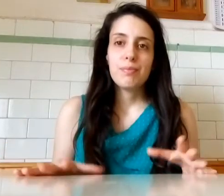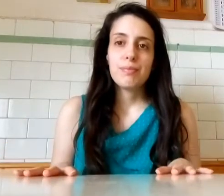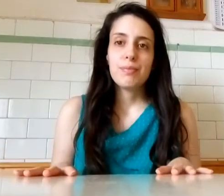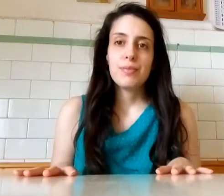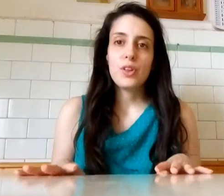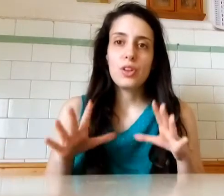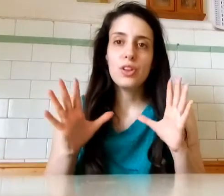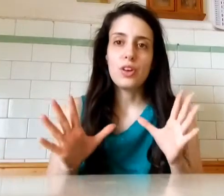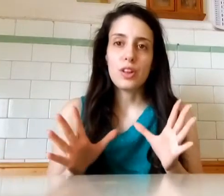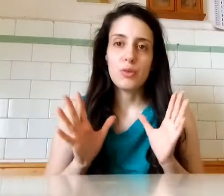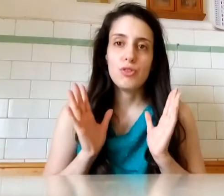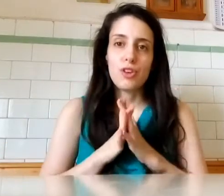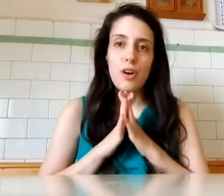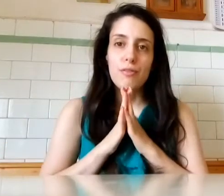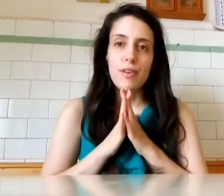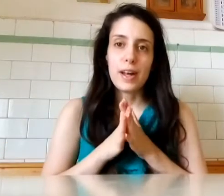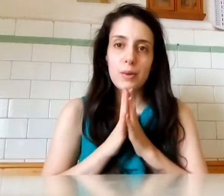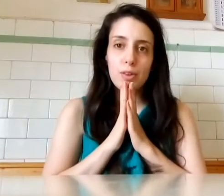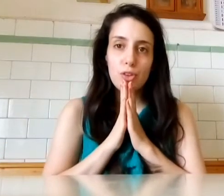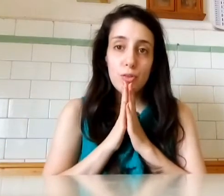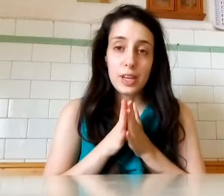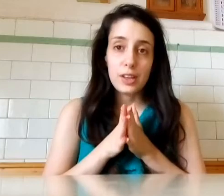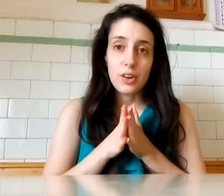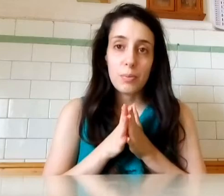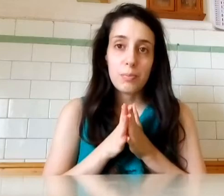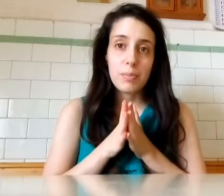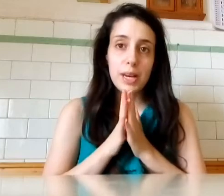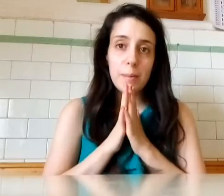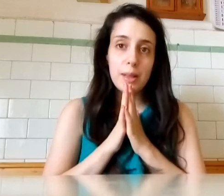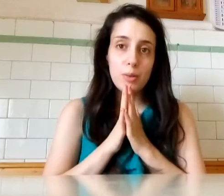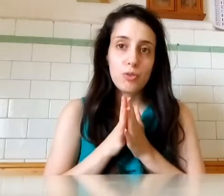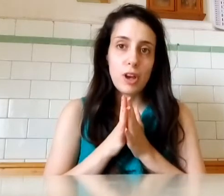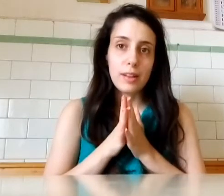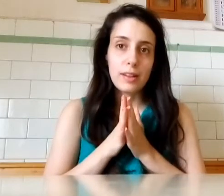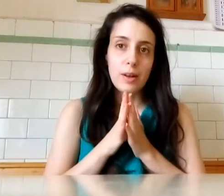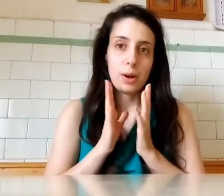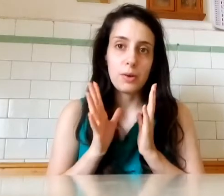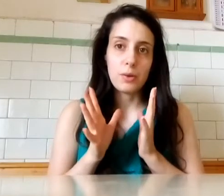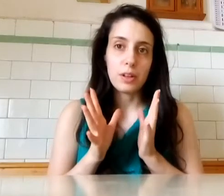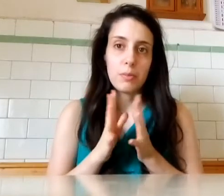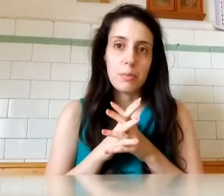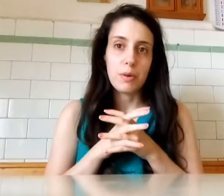non so se riuscirò a fare questo video perché mi è successa una cosa un po'